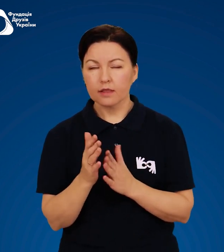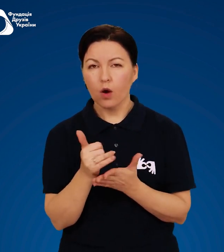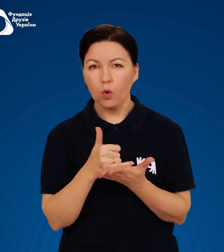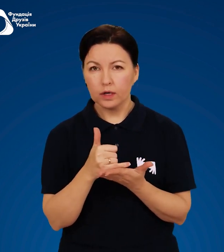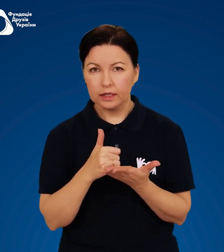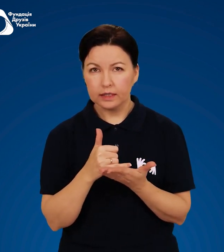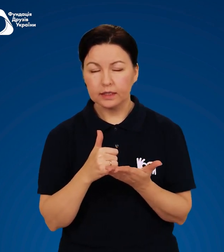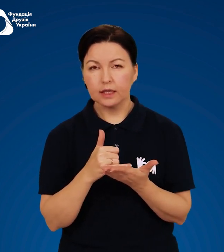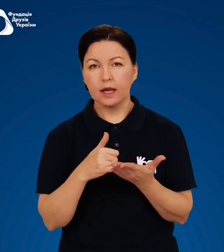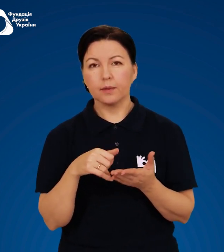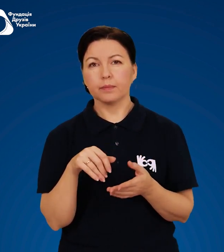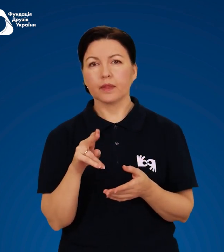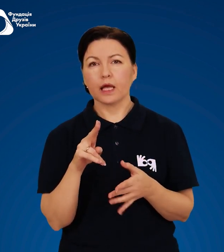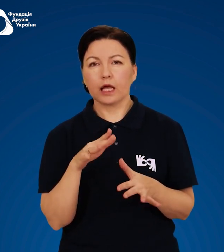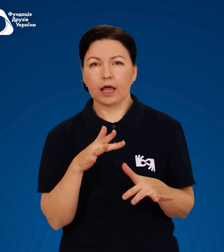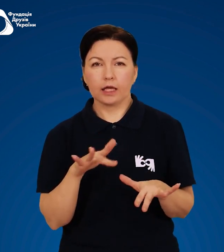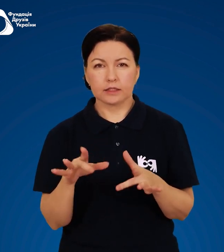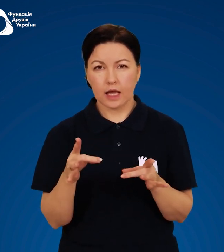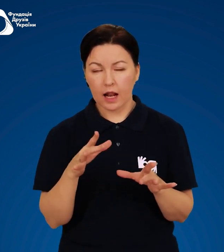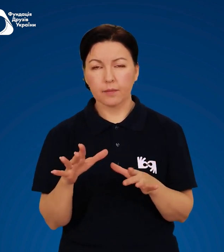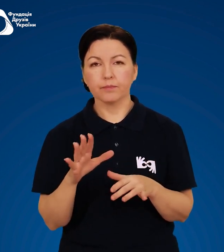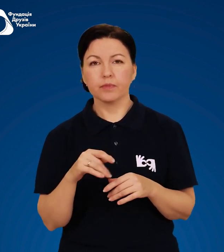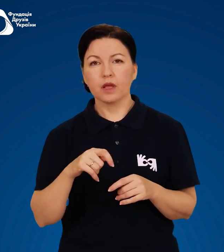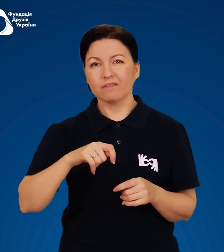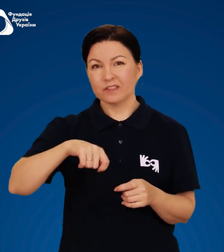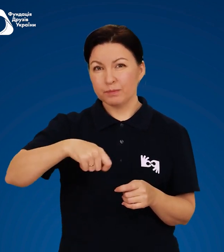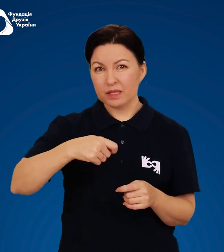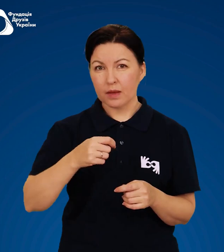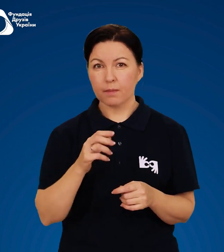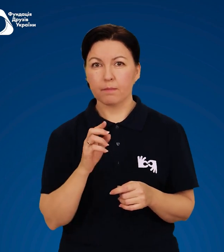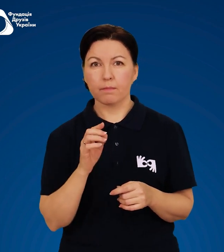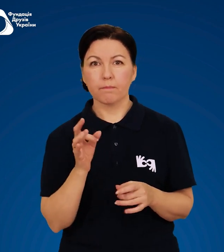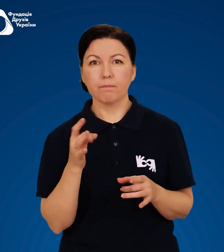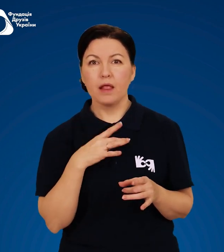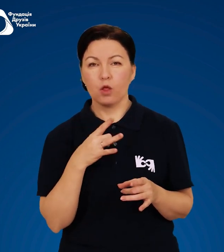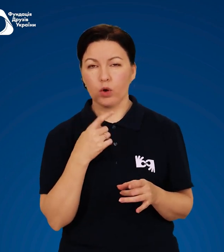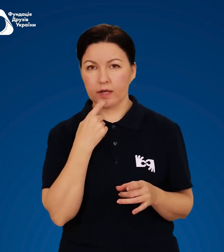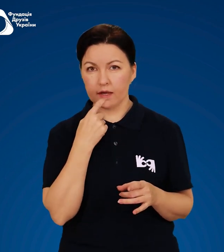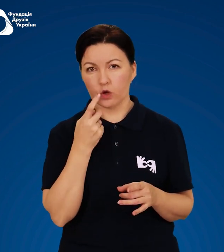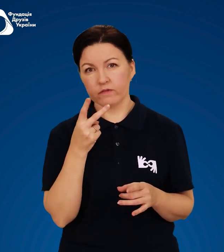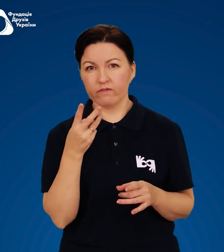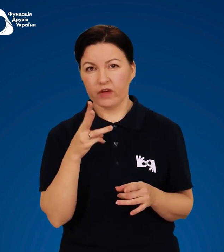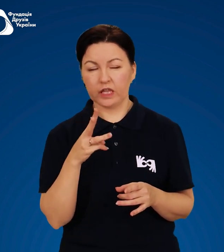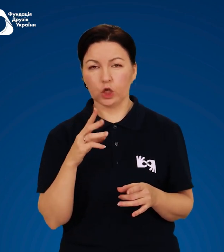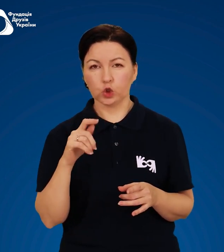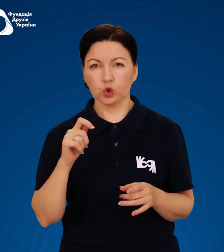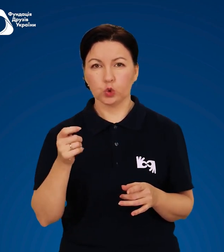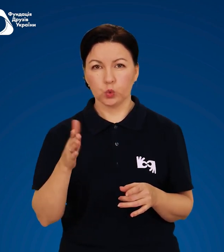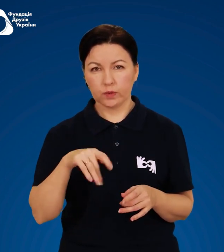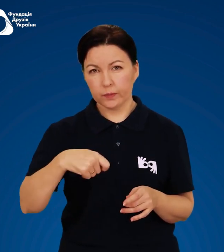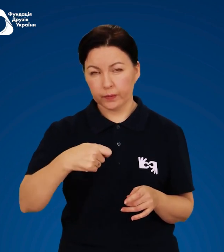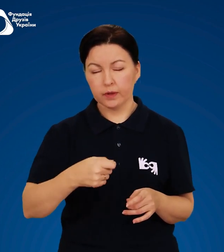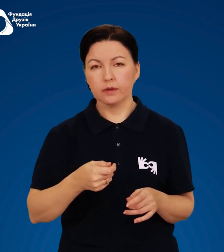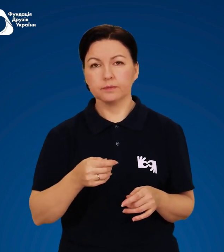Кисіль. Збиті яєчні білки – одне-три штуки. Можна дати